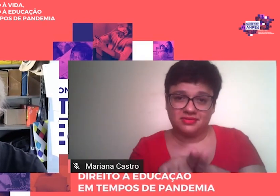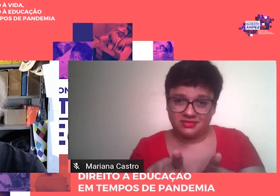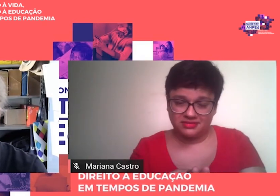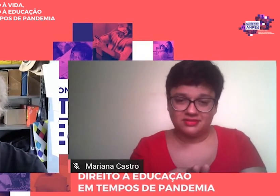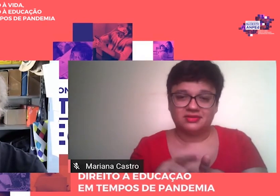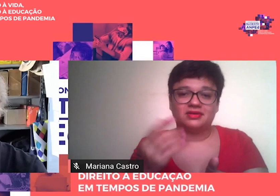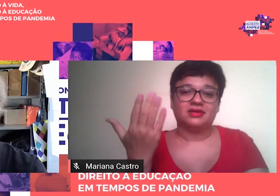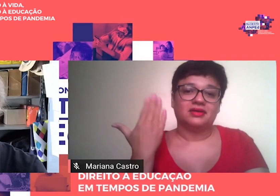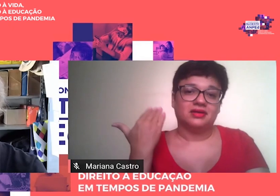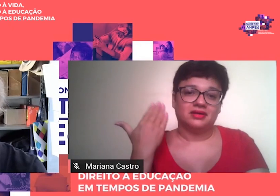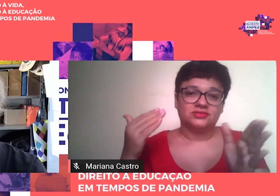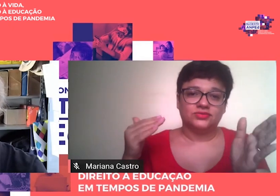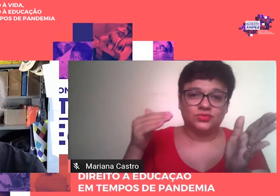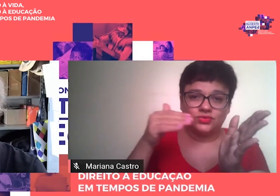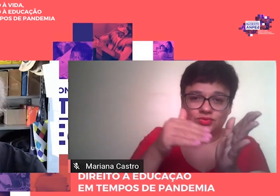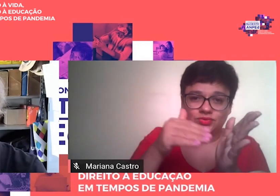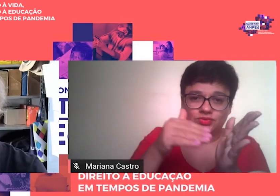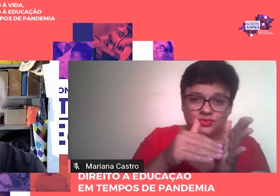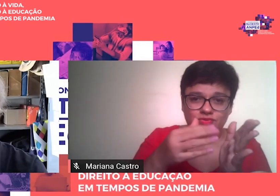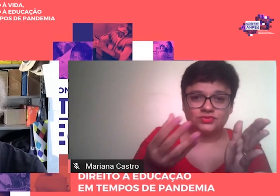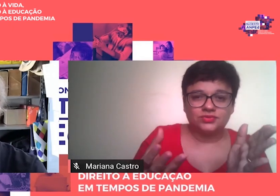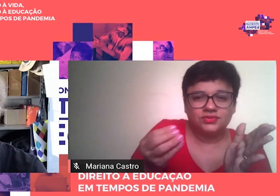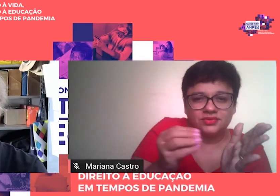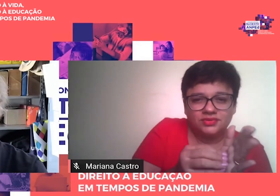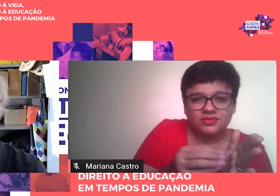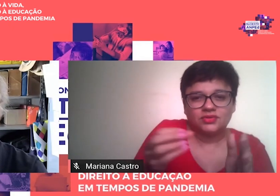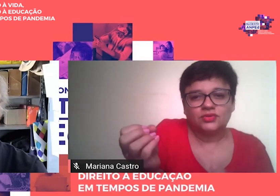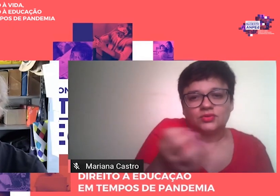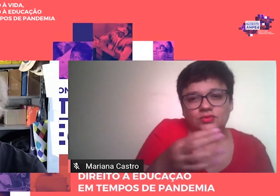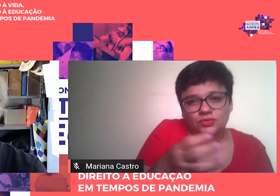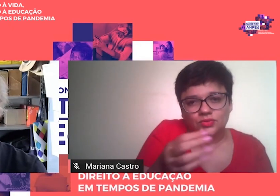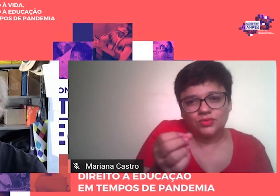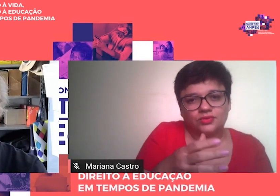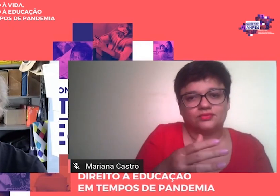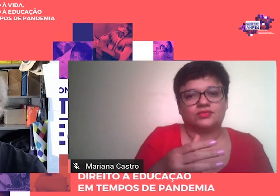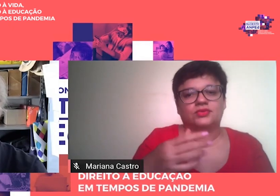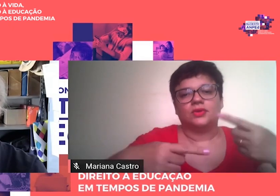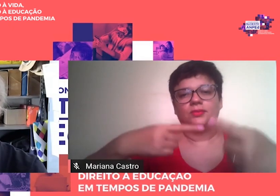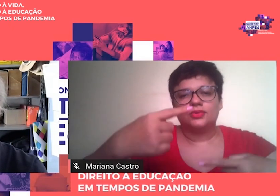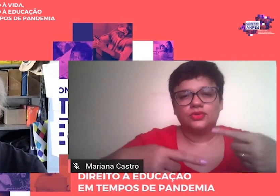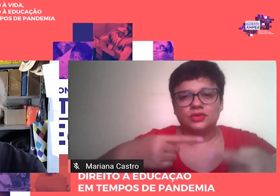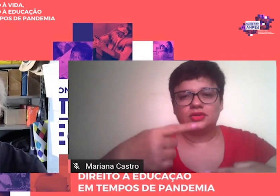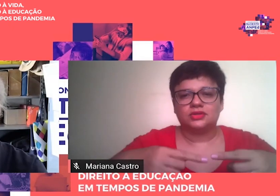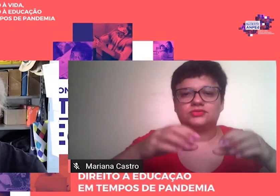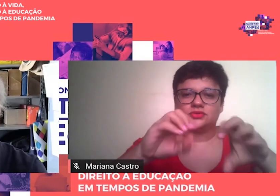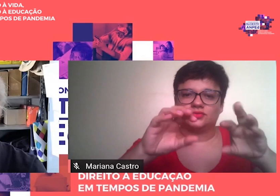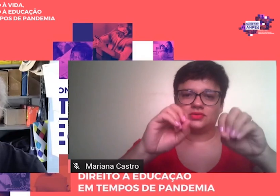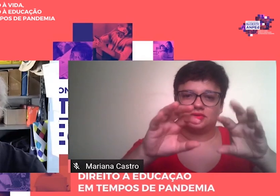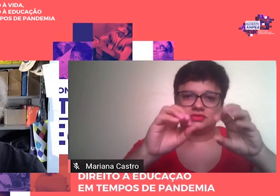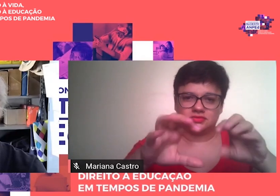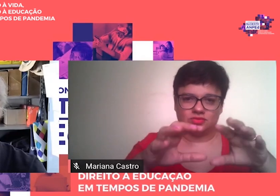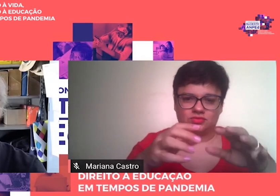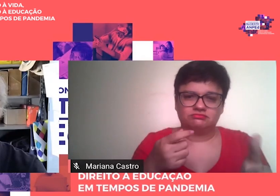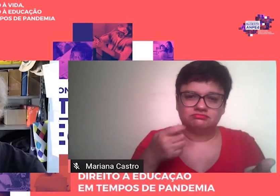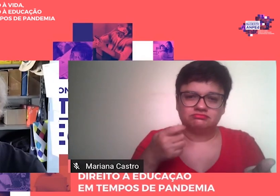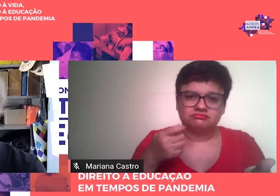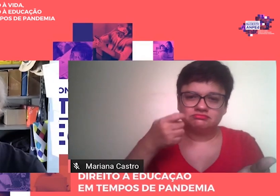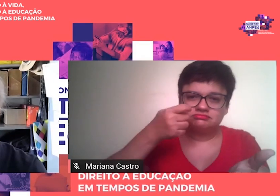edição, Saviani incluiu elementos novos sobre a dimensão política da educação impostos pelo